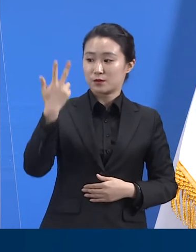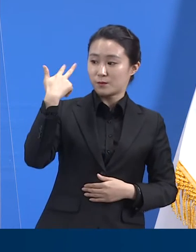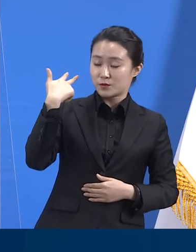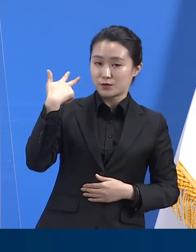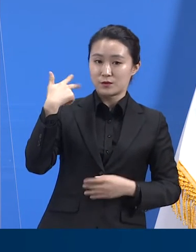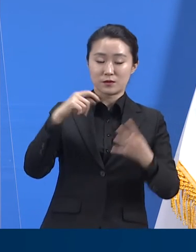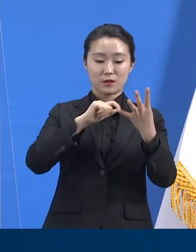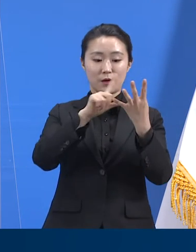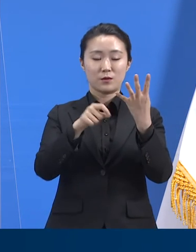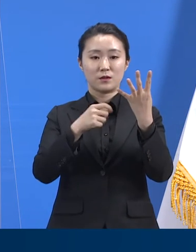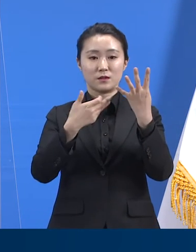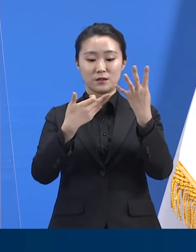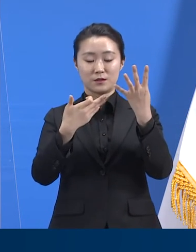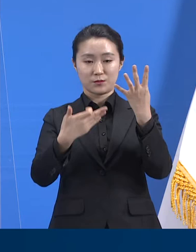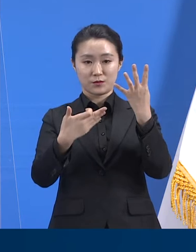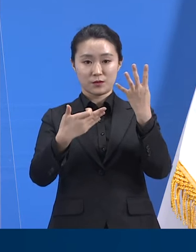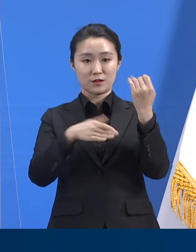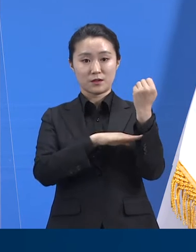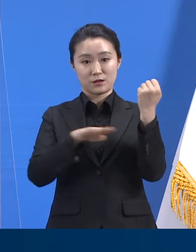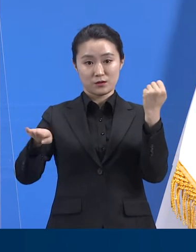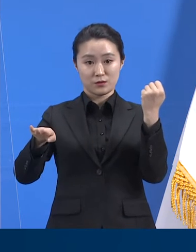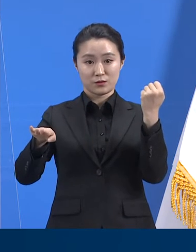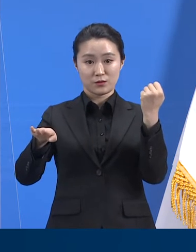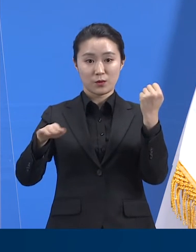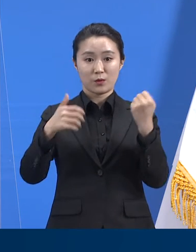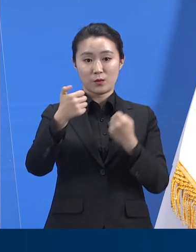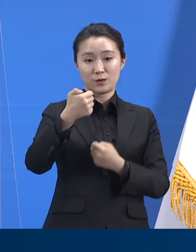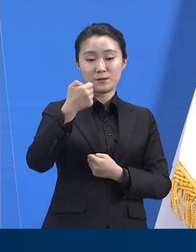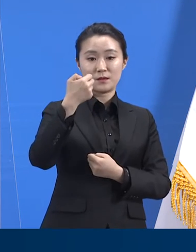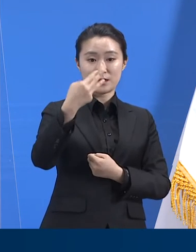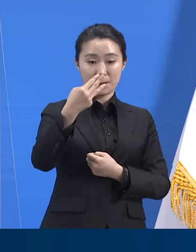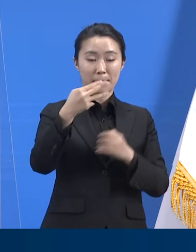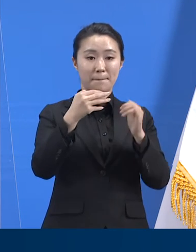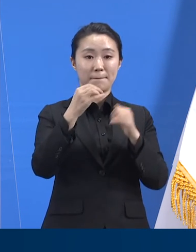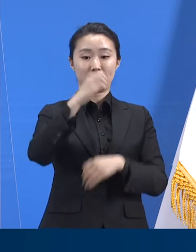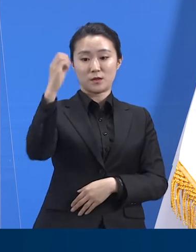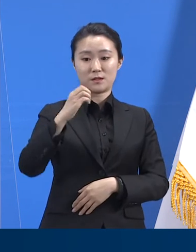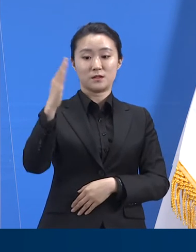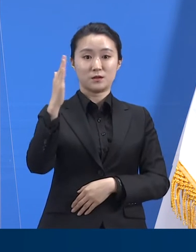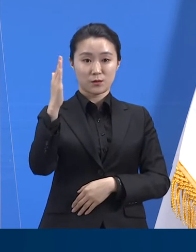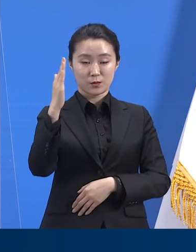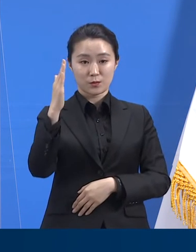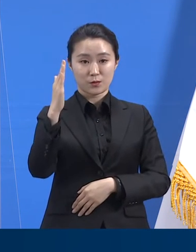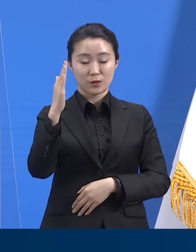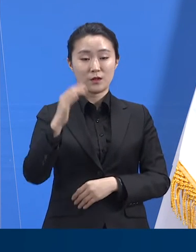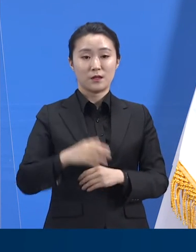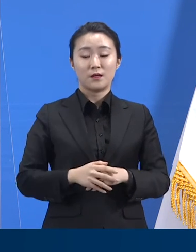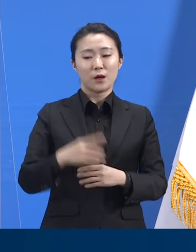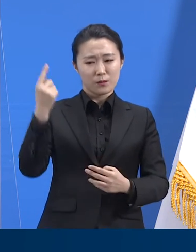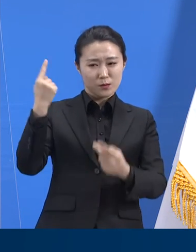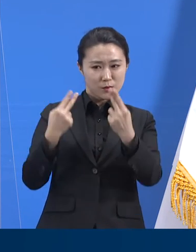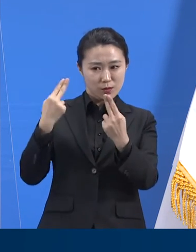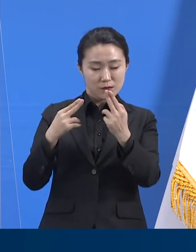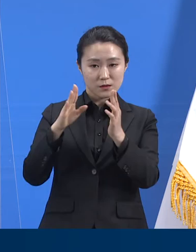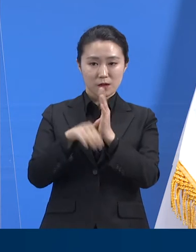20시 기준 53.0% 대비해서는 5.1%포인트 증가했습니다.